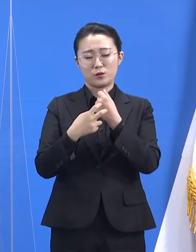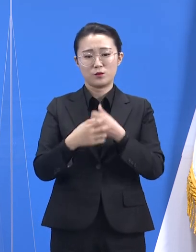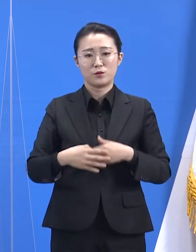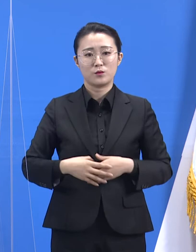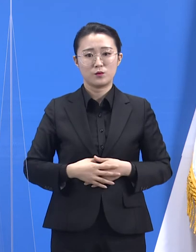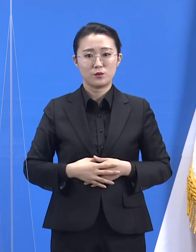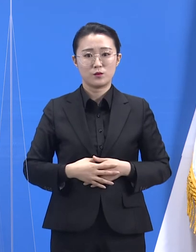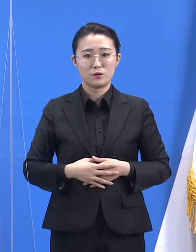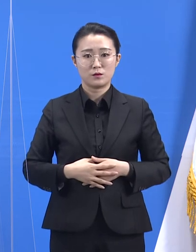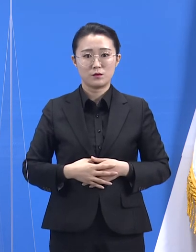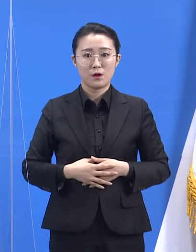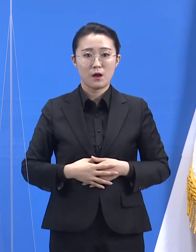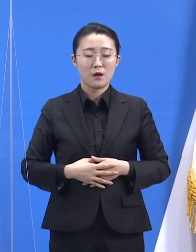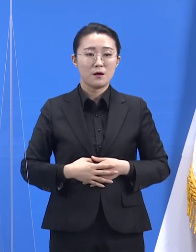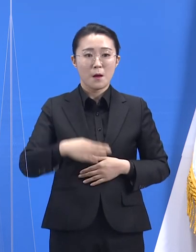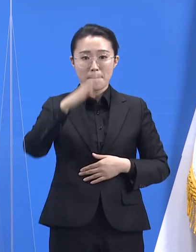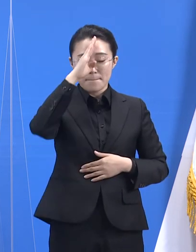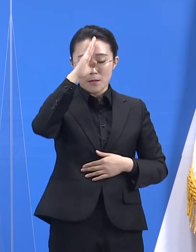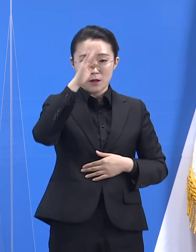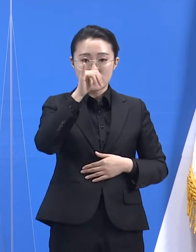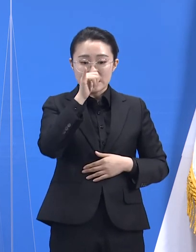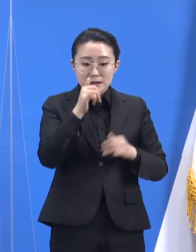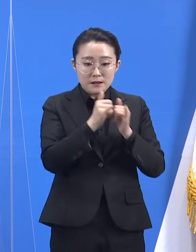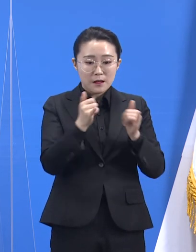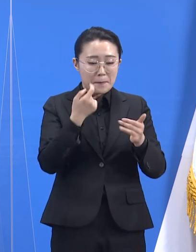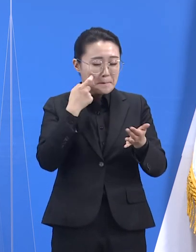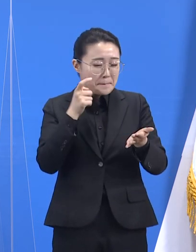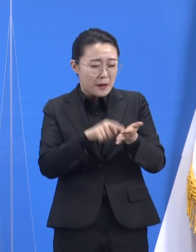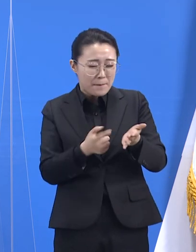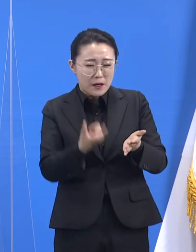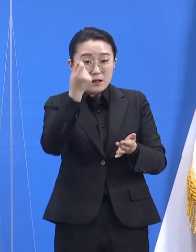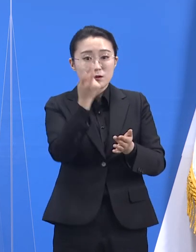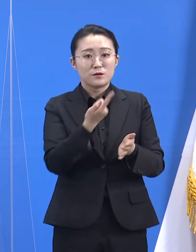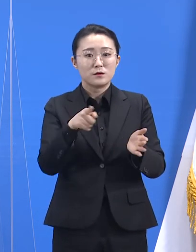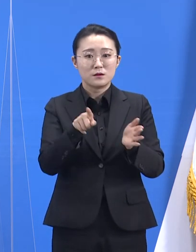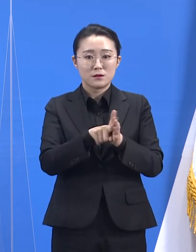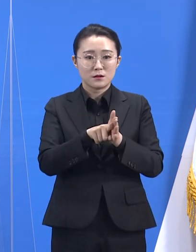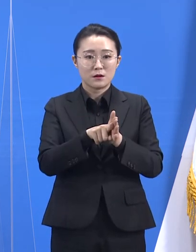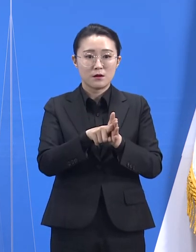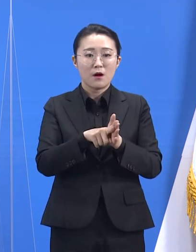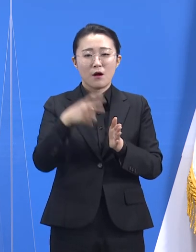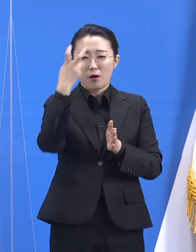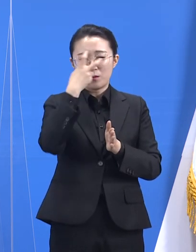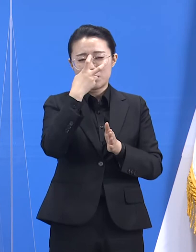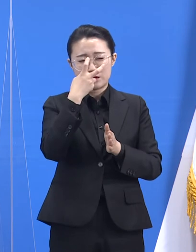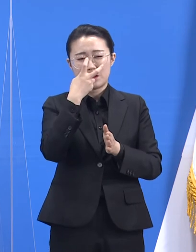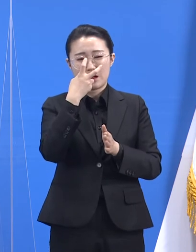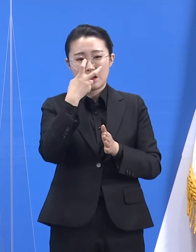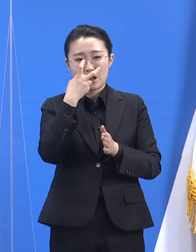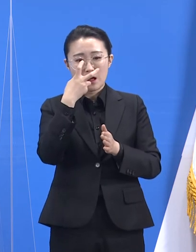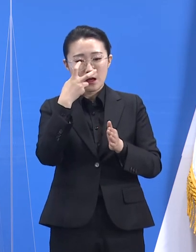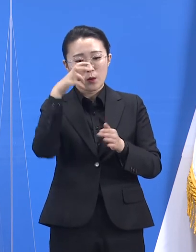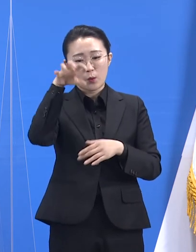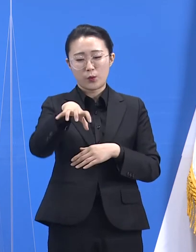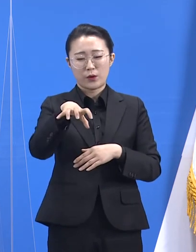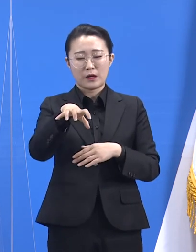유증상자 조기 발견을 위해서 필요한 일 중 하나는 검사 접근성을 개선하는 일입니다.